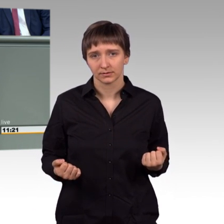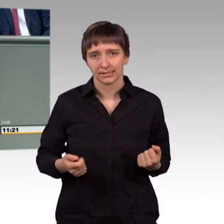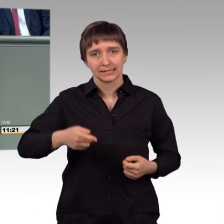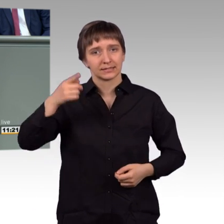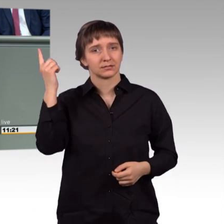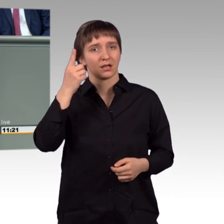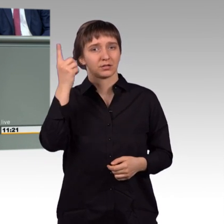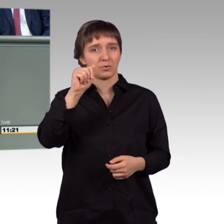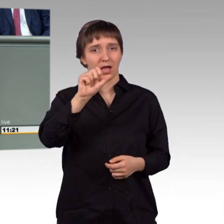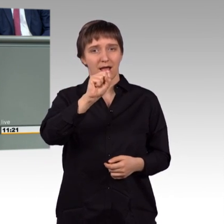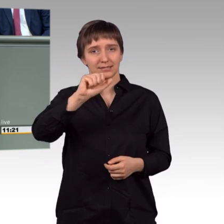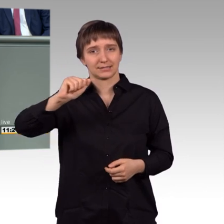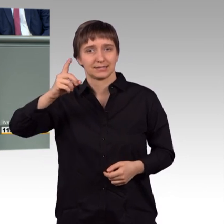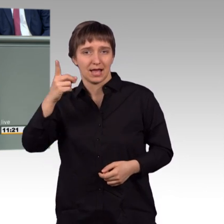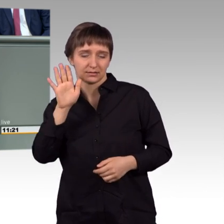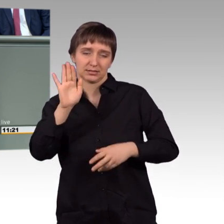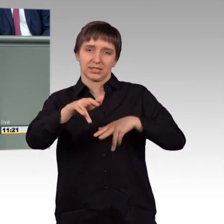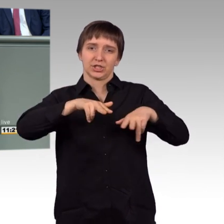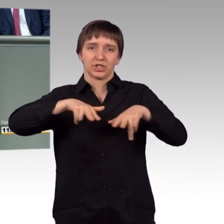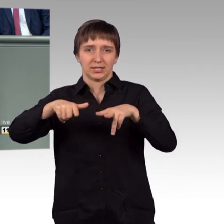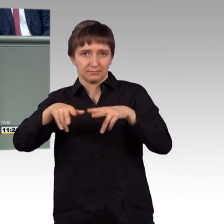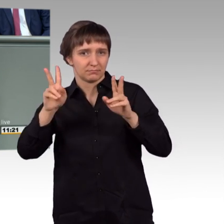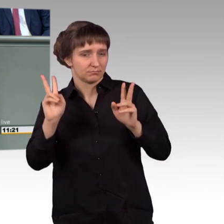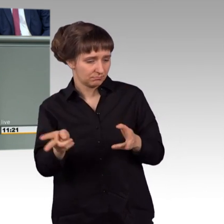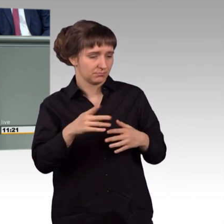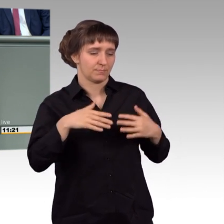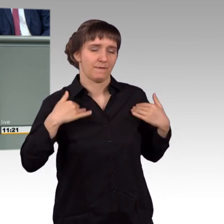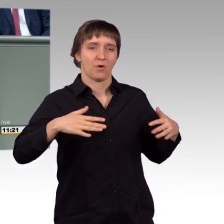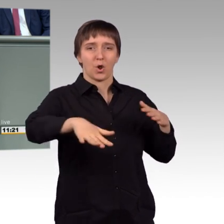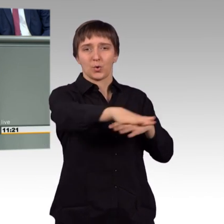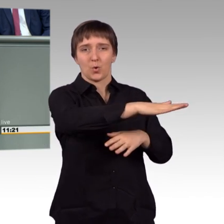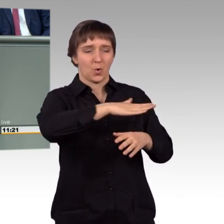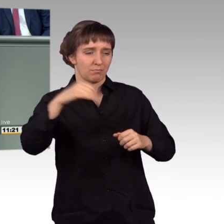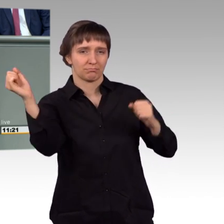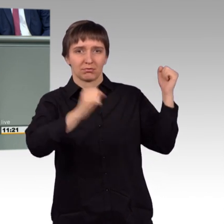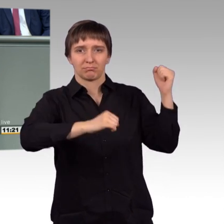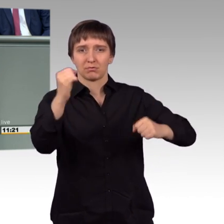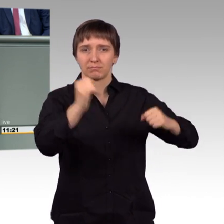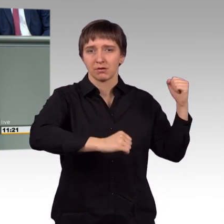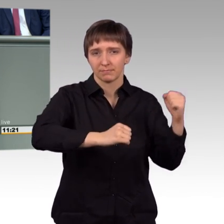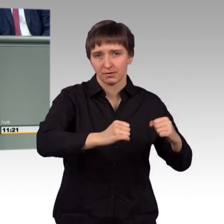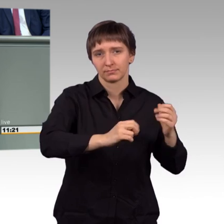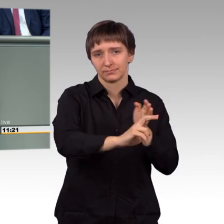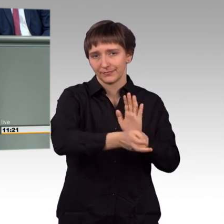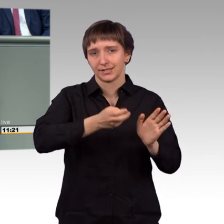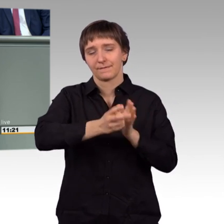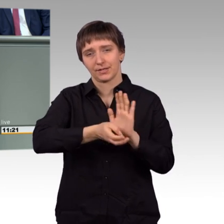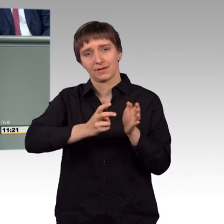Diktator Assad bombardiert erneut und wiederholt seine eigene Bevölkerung. Man hat offensichtlich geglaubt,